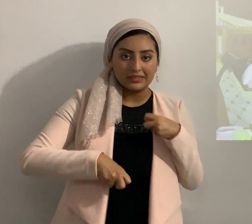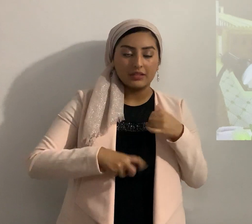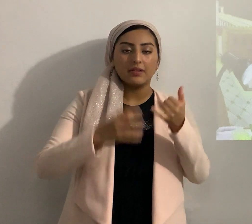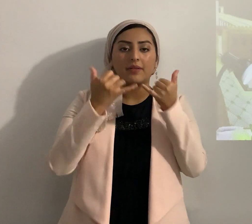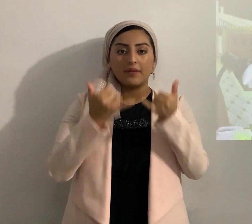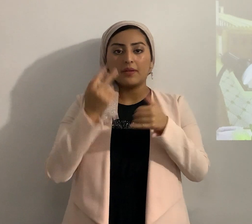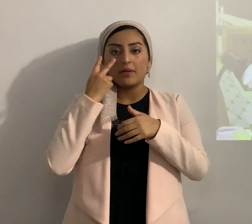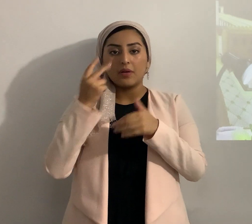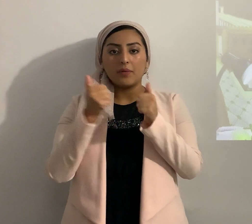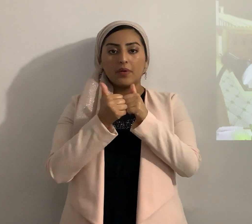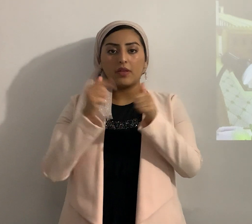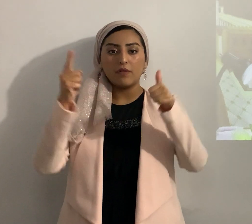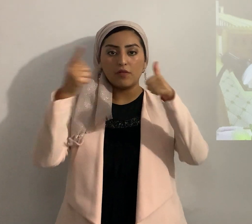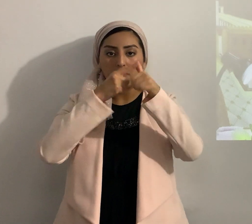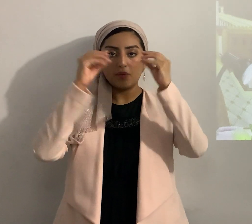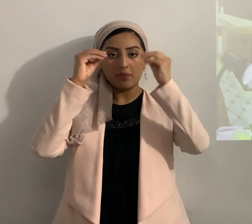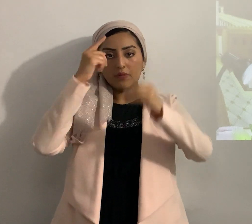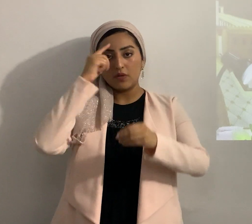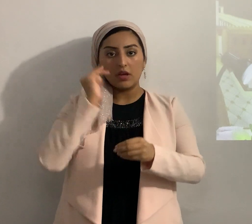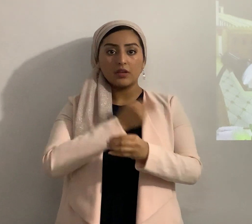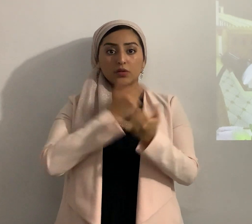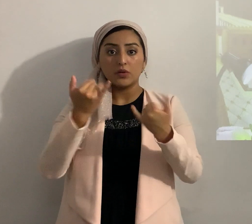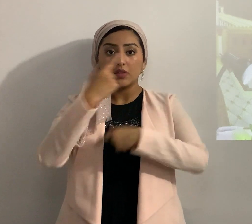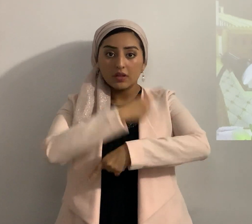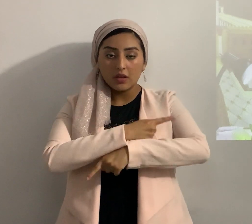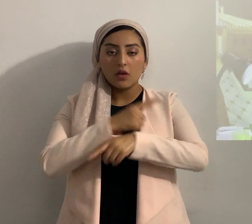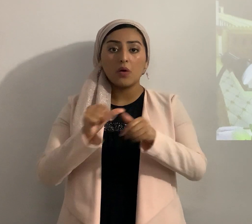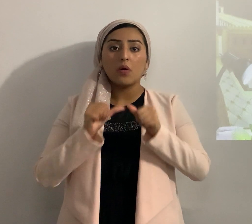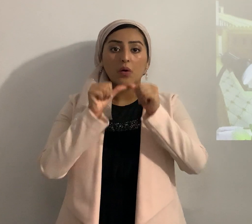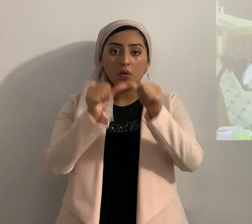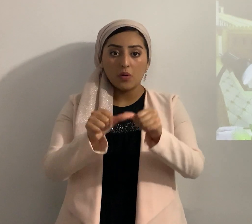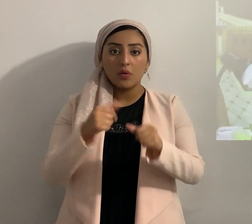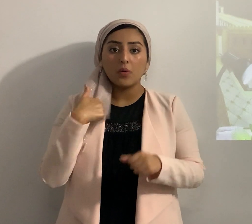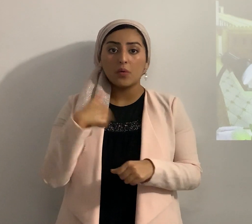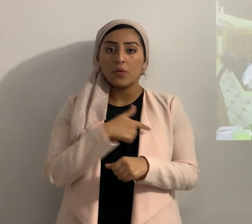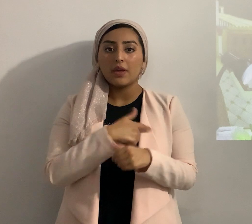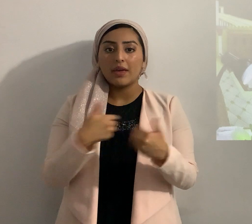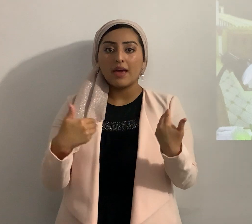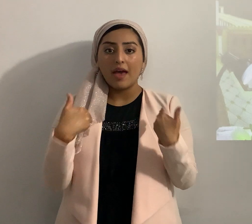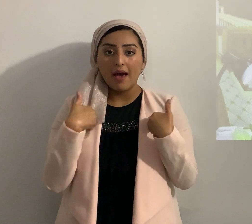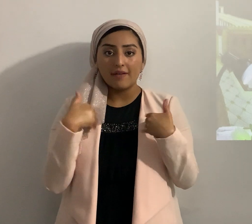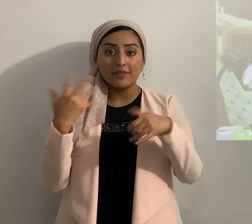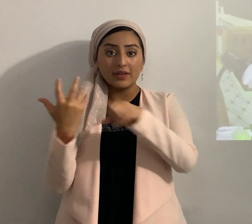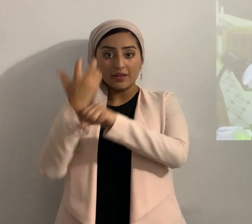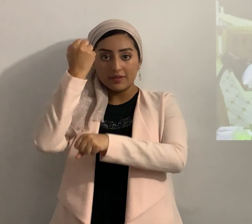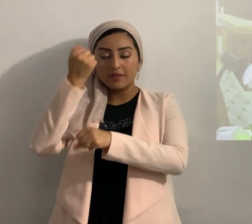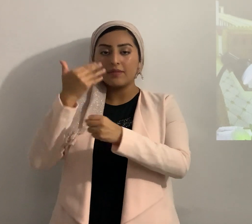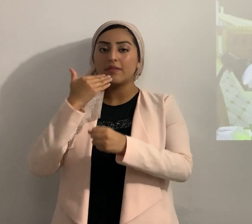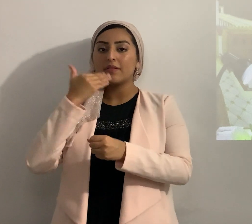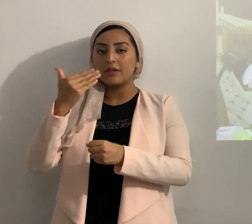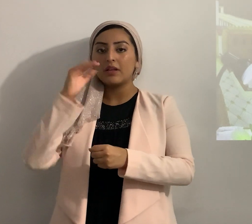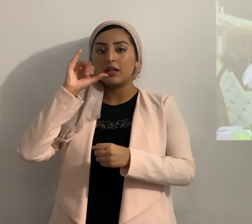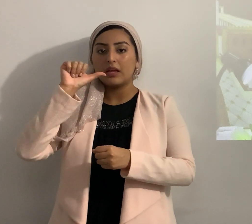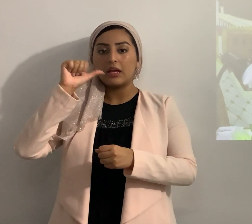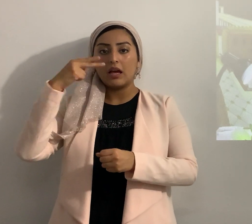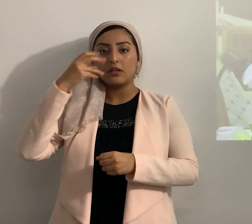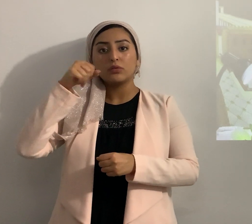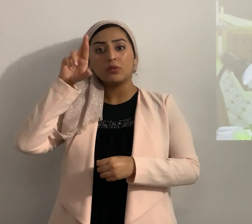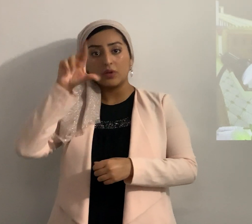con la primera lección para nosotros hoy siempre que tenemos un triunfo, gracias a Yashua porque en él somos